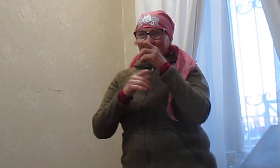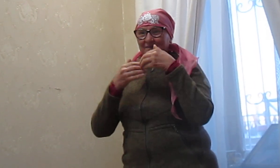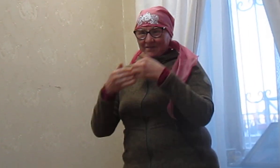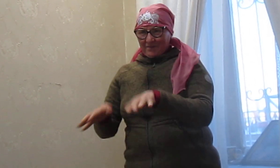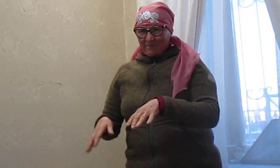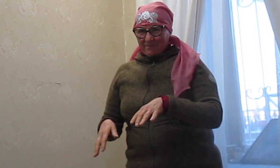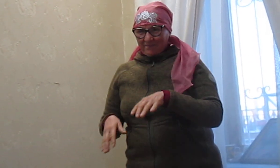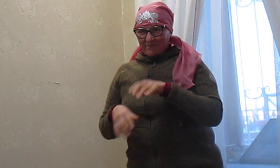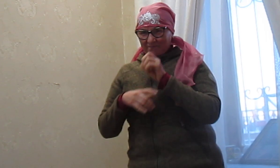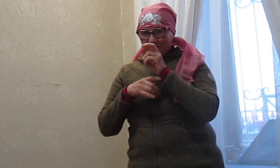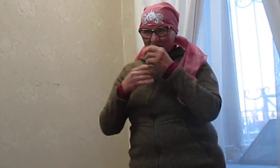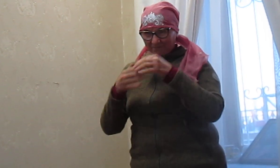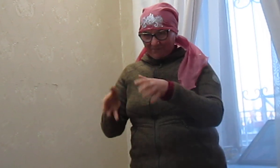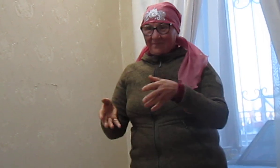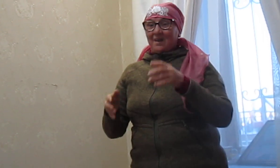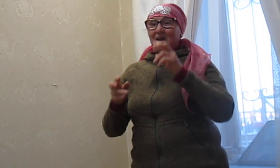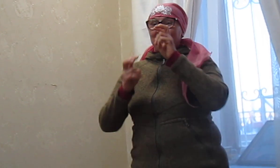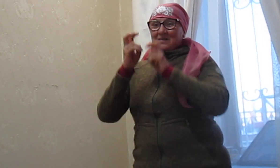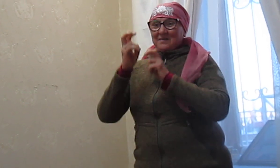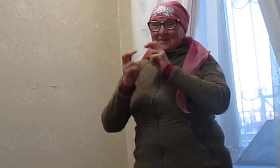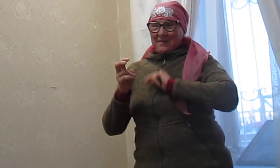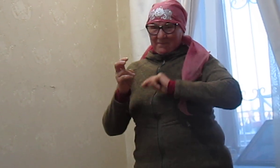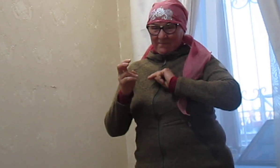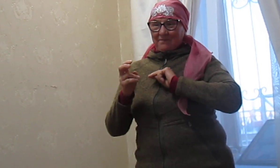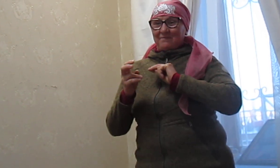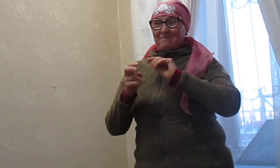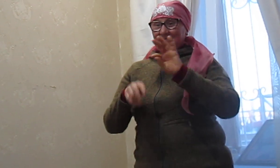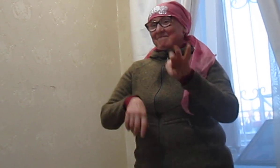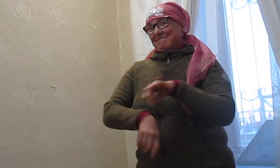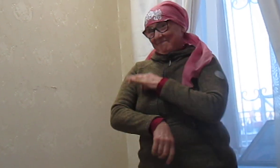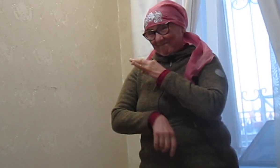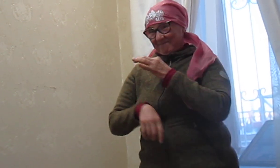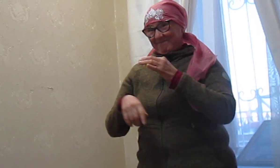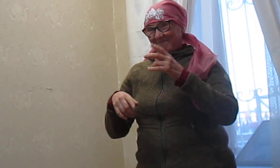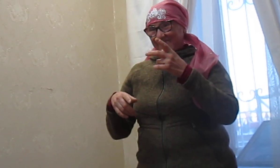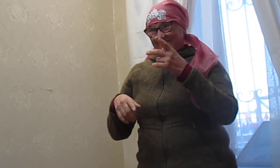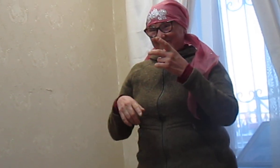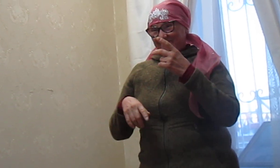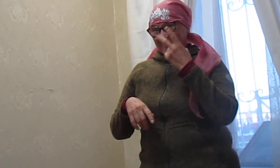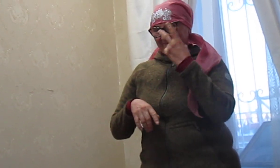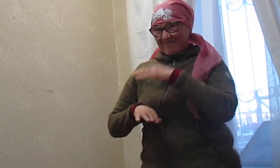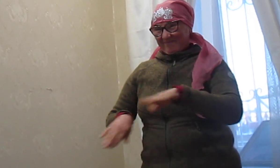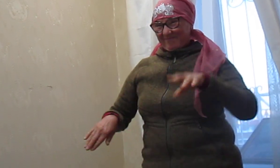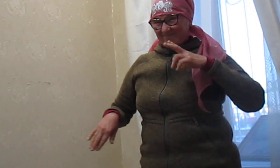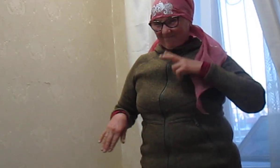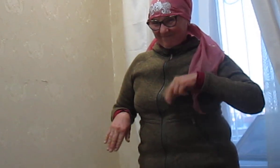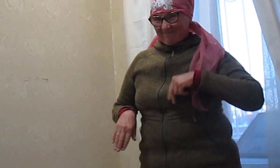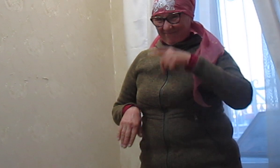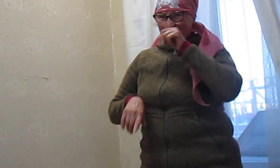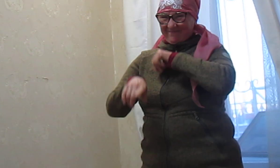9-й, 13-й кончила здесь, в школе Шарлян. Замуж вышла? 16-й,